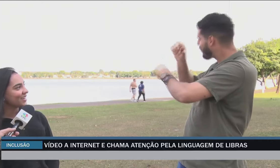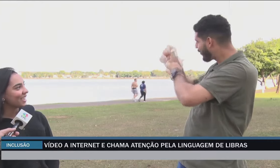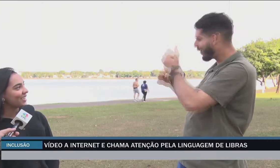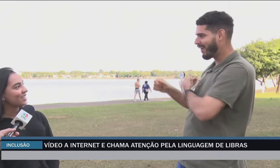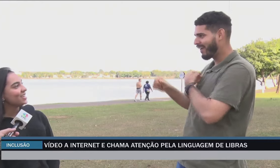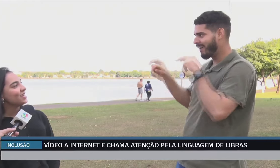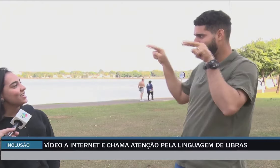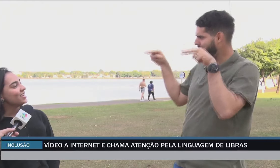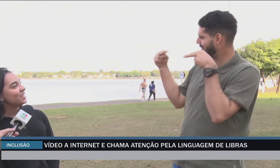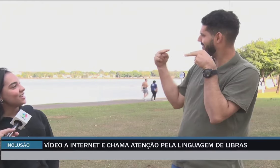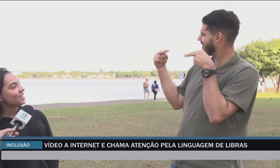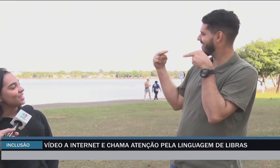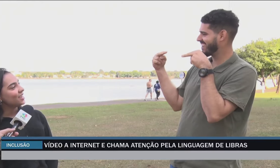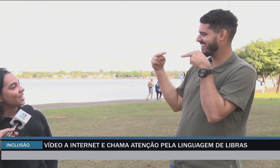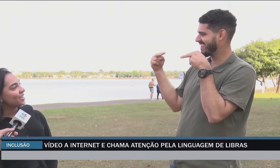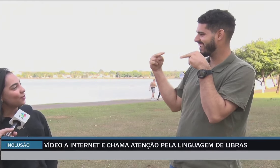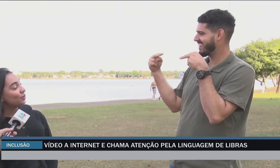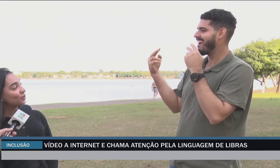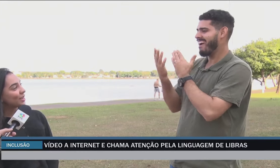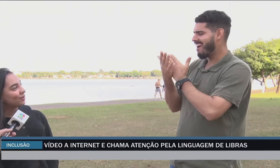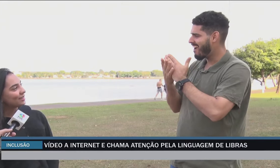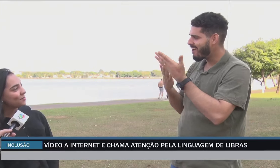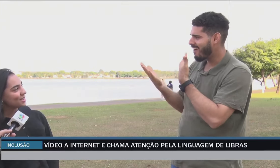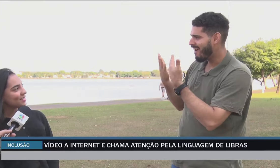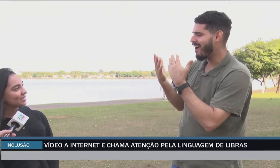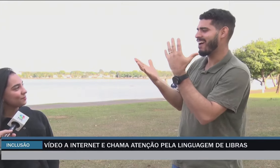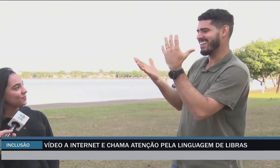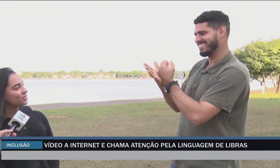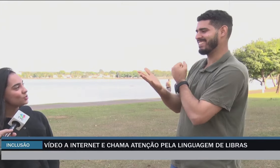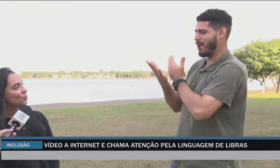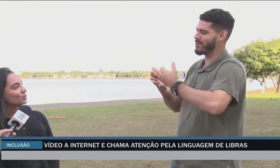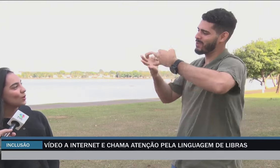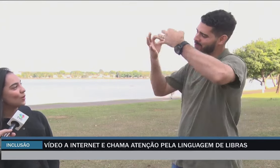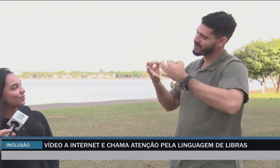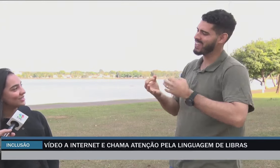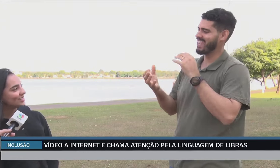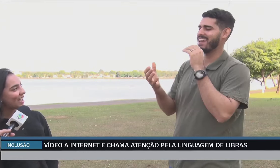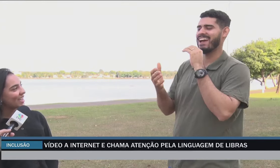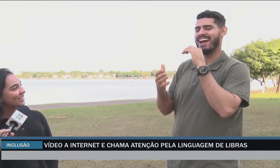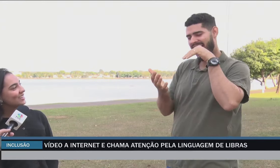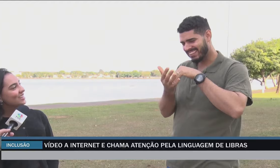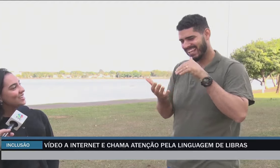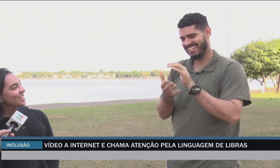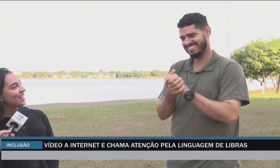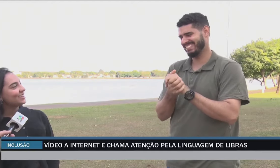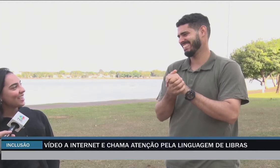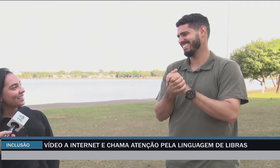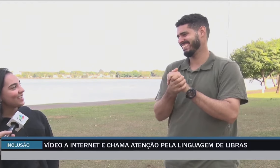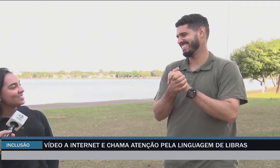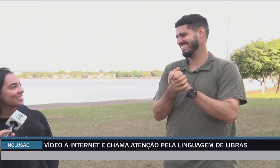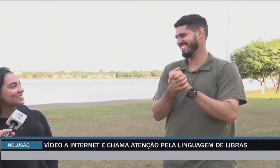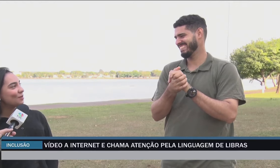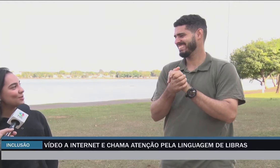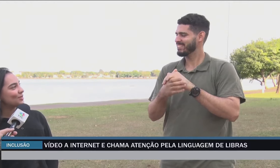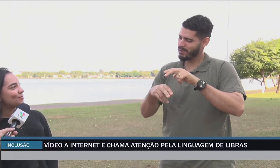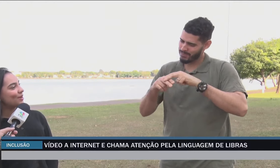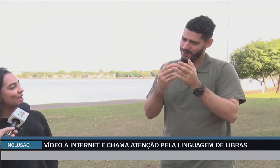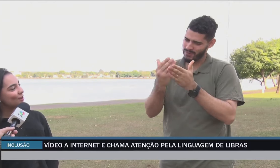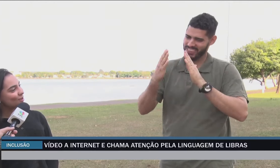e aí eu encontrei com a Tamires. E a gente começou a conversar e até que a gente começou a namorar. E hoje